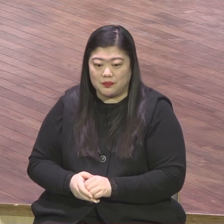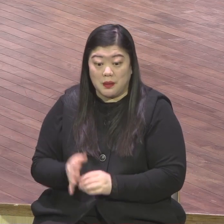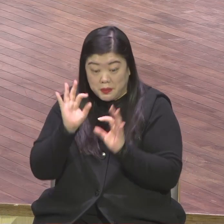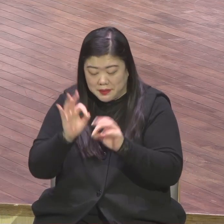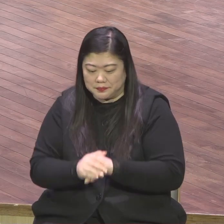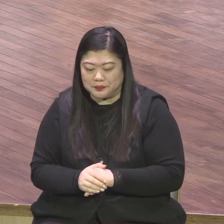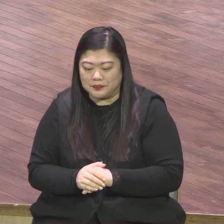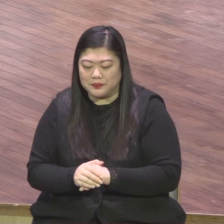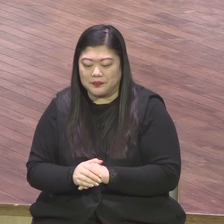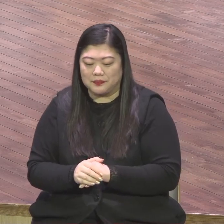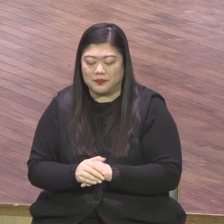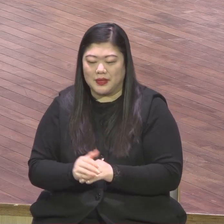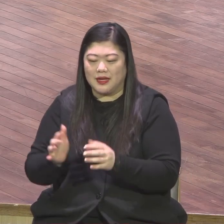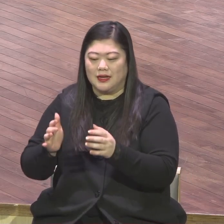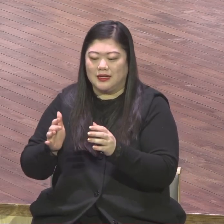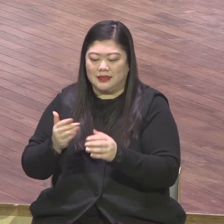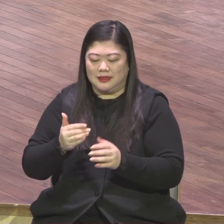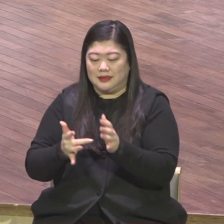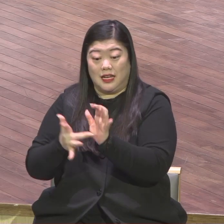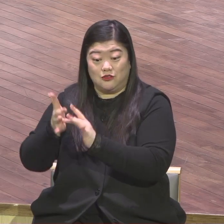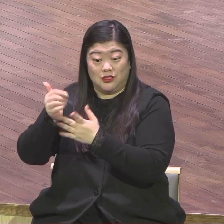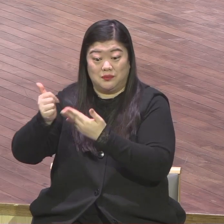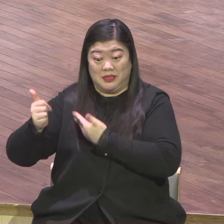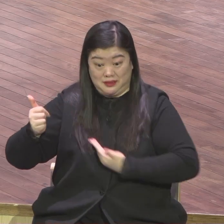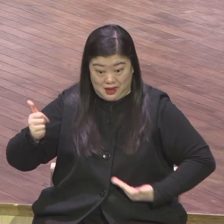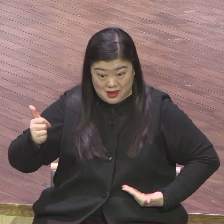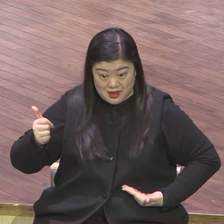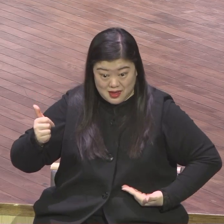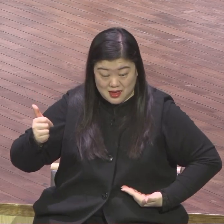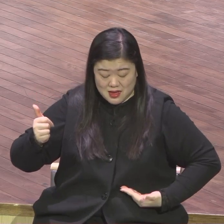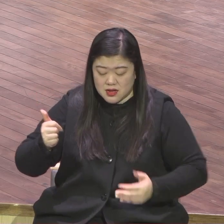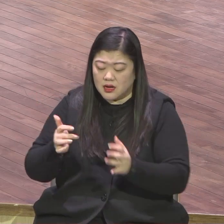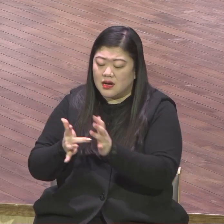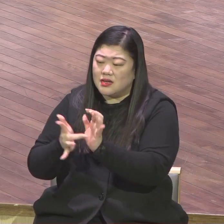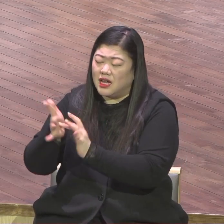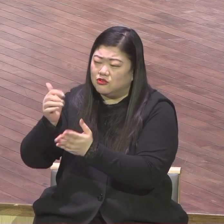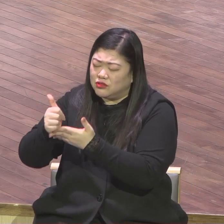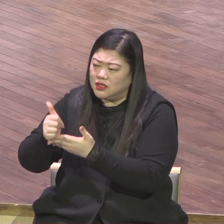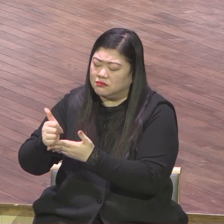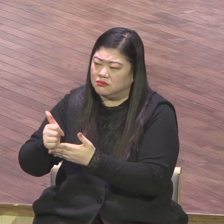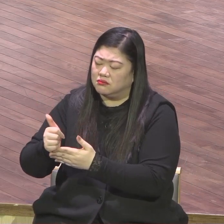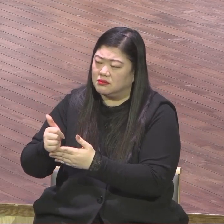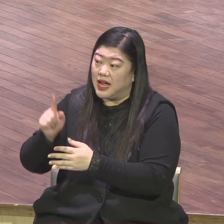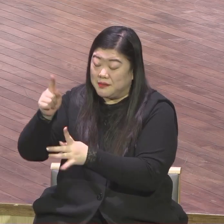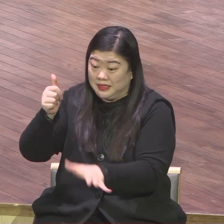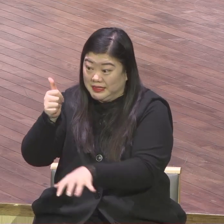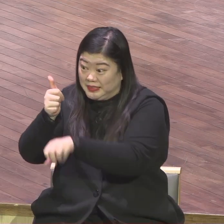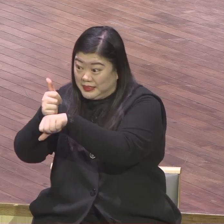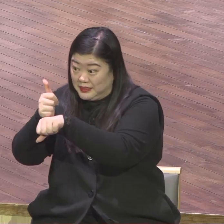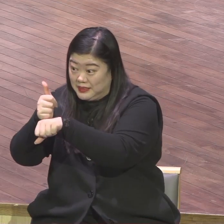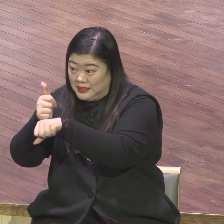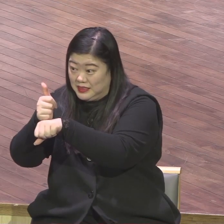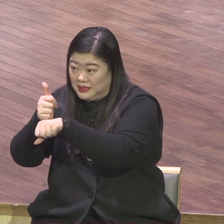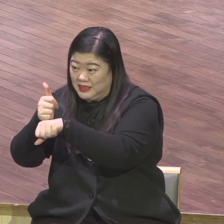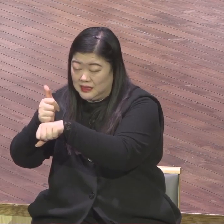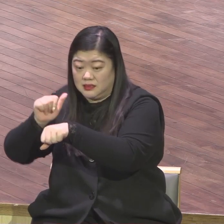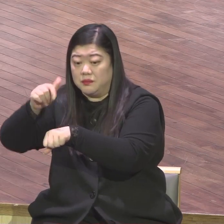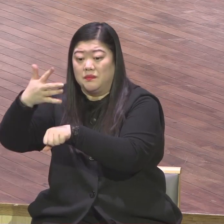떠났던 제자들을 예수님이 다시 찾아가셨어 한 번 더 기회를 주잖아요